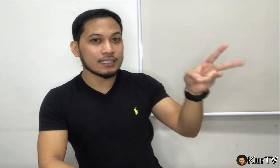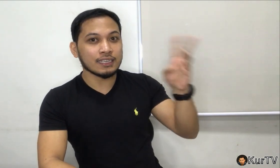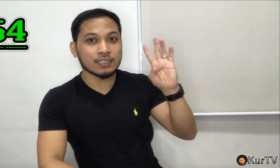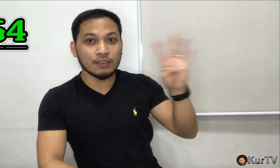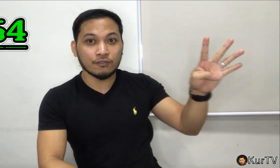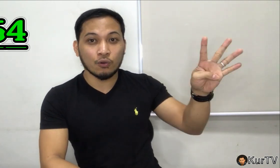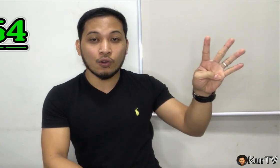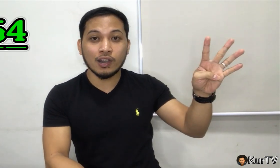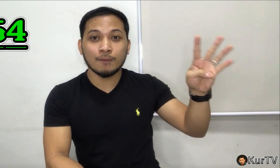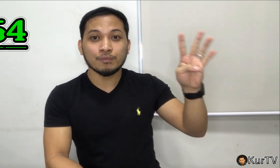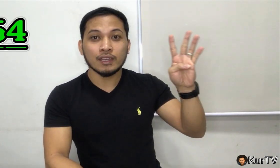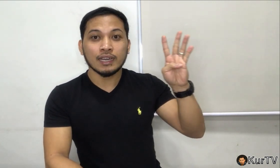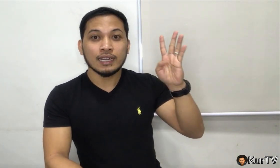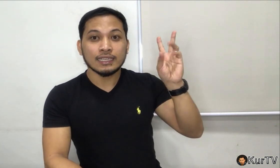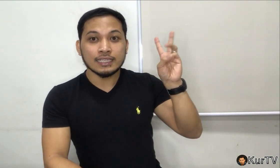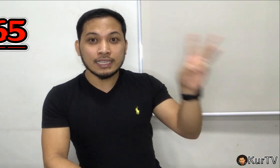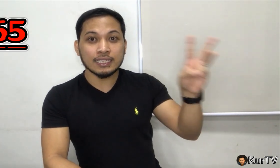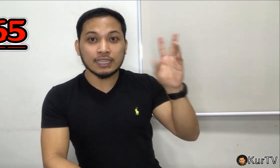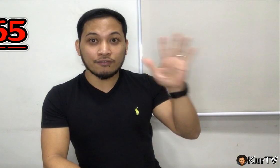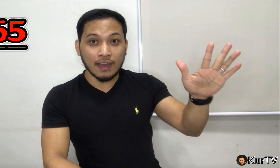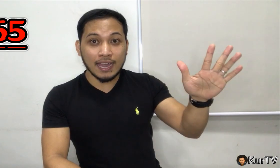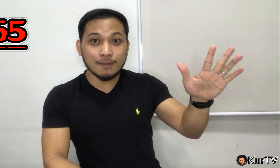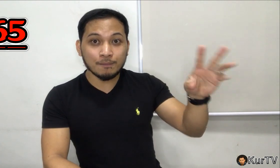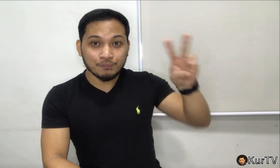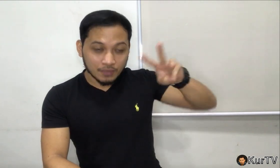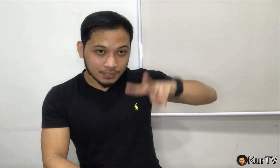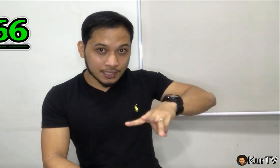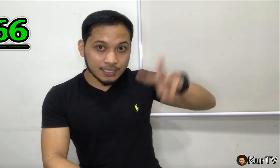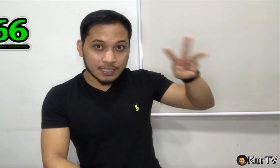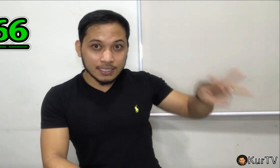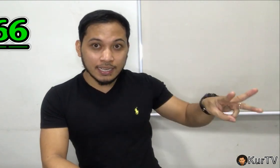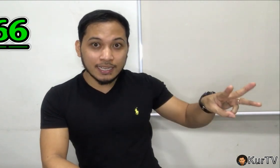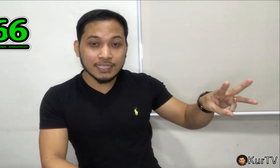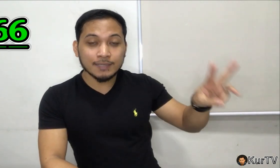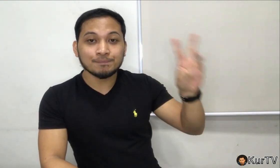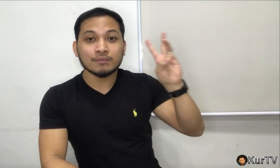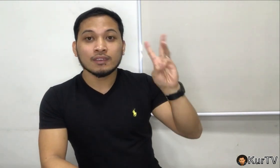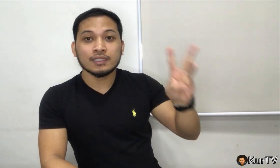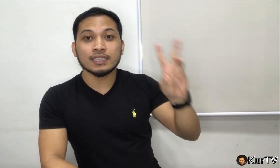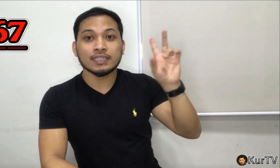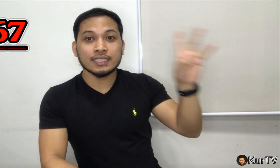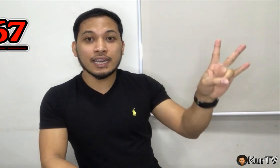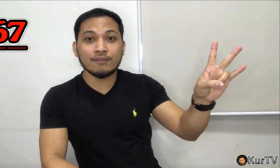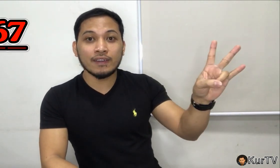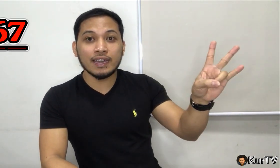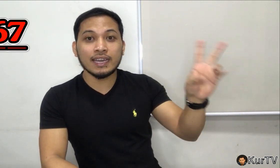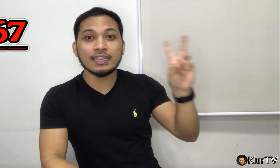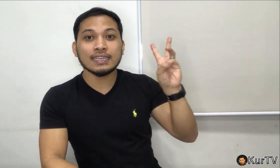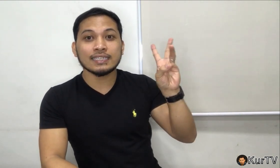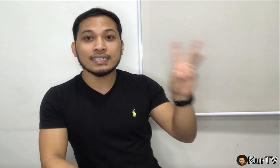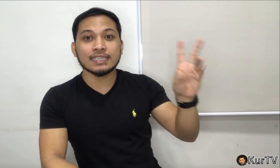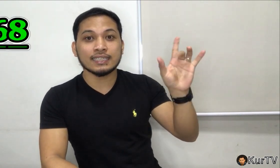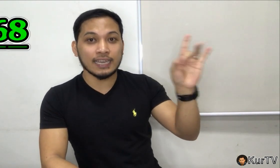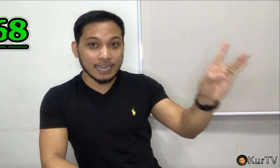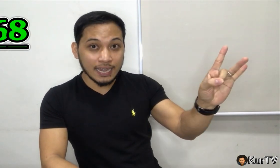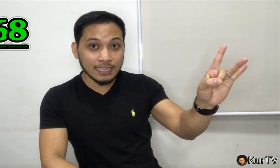64, 65, 66, 67, 68,